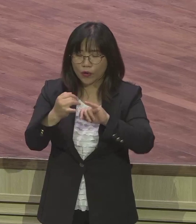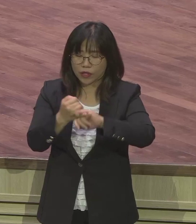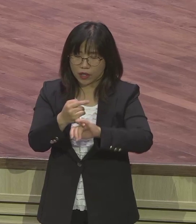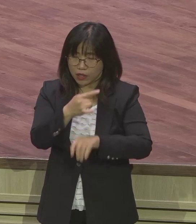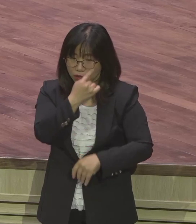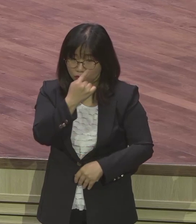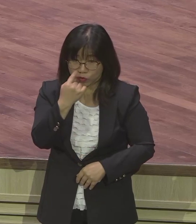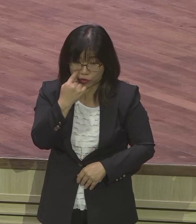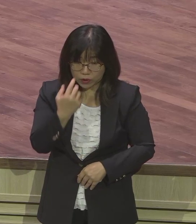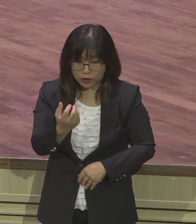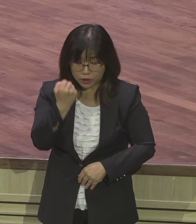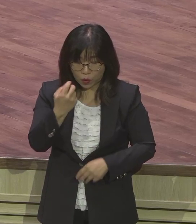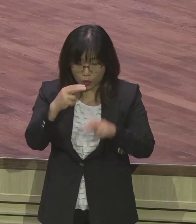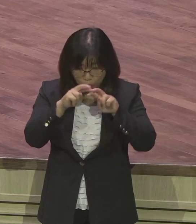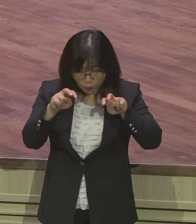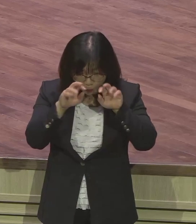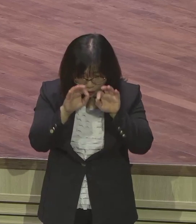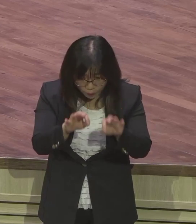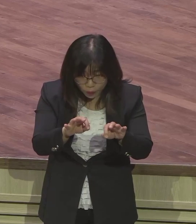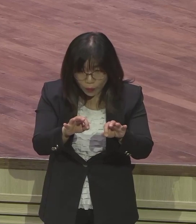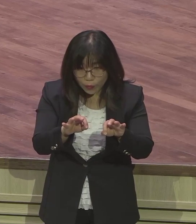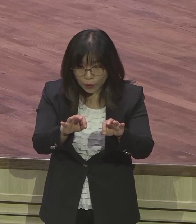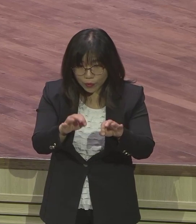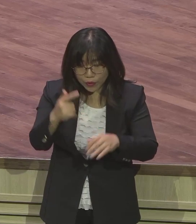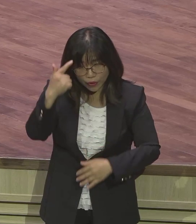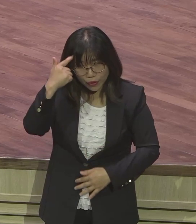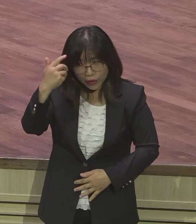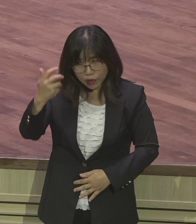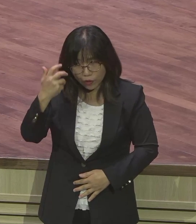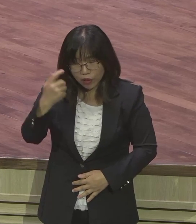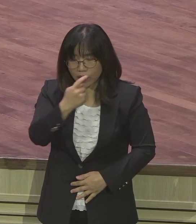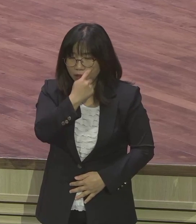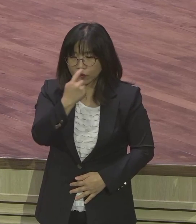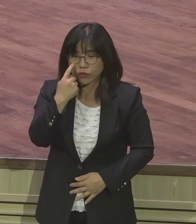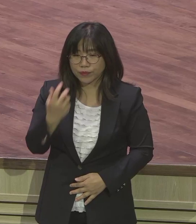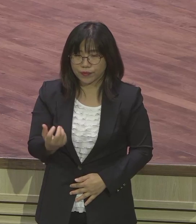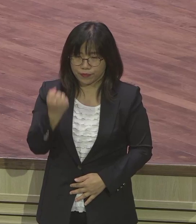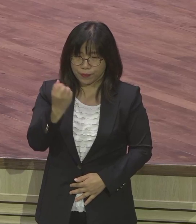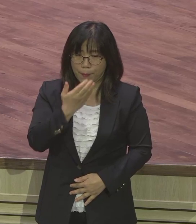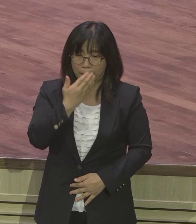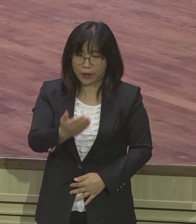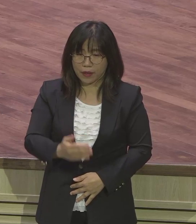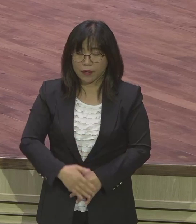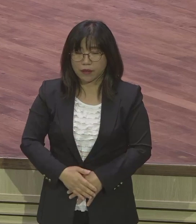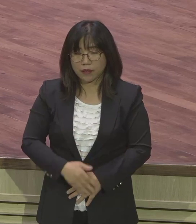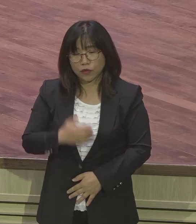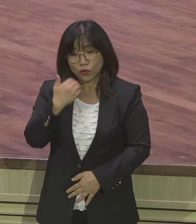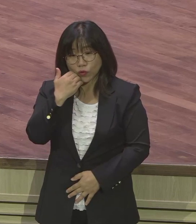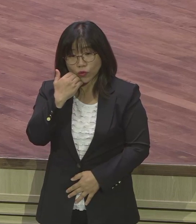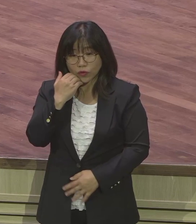그러면 어떻게 영적 사람이 돼요 저 장노님은 만날수록